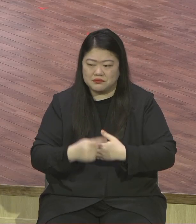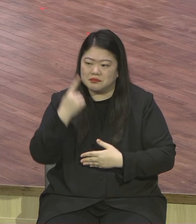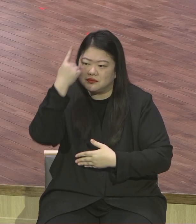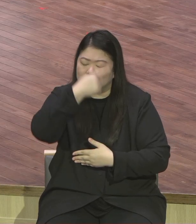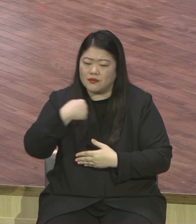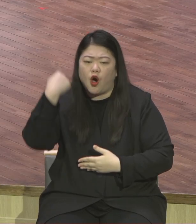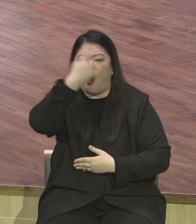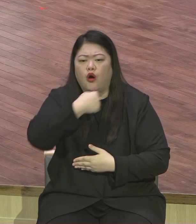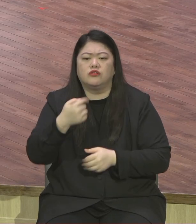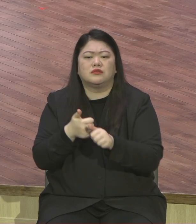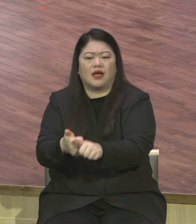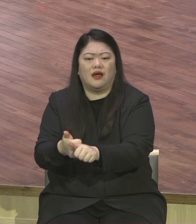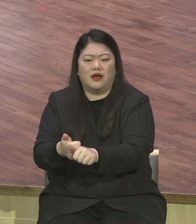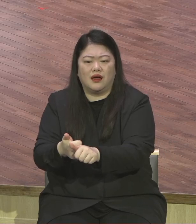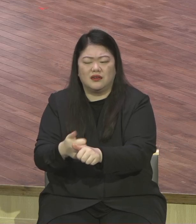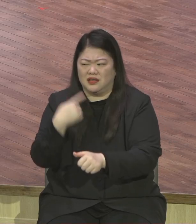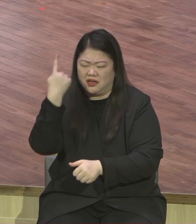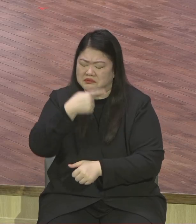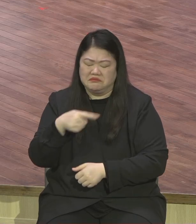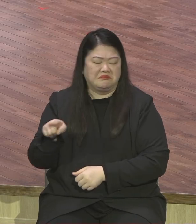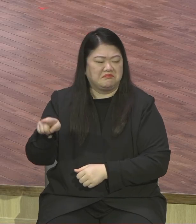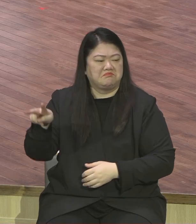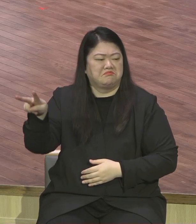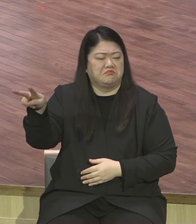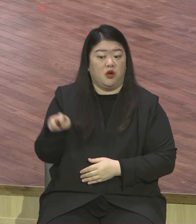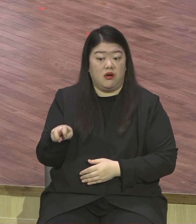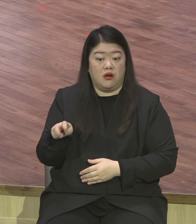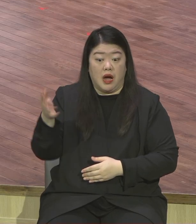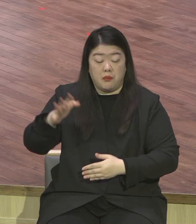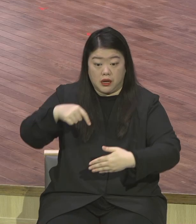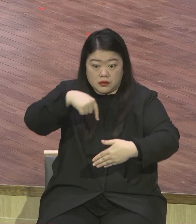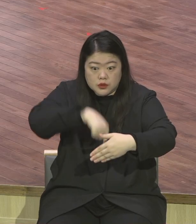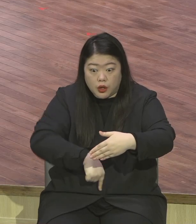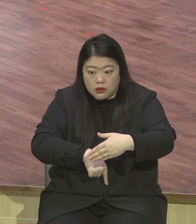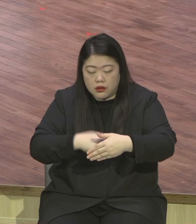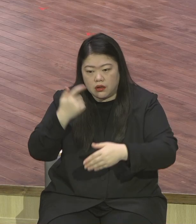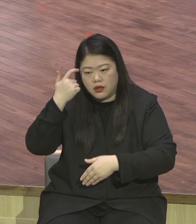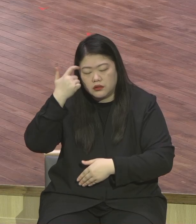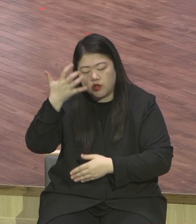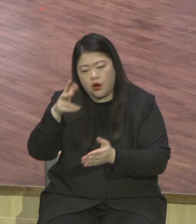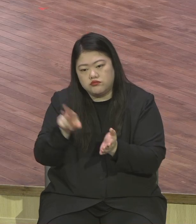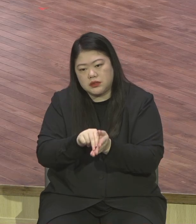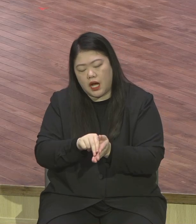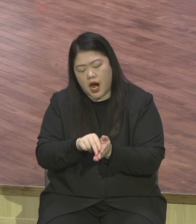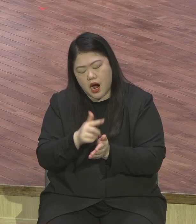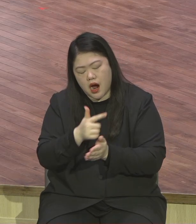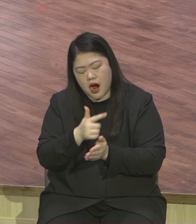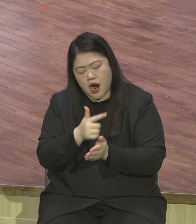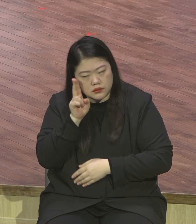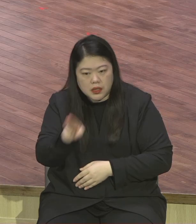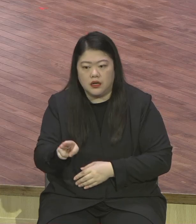실제적으로 그 범죄를 지른 사람의 그 사람의 정신상태